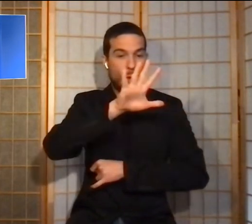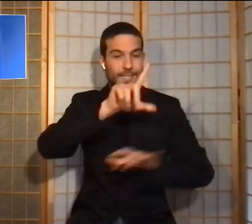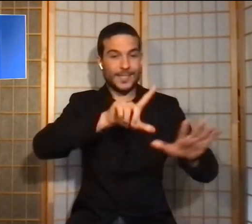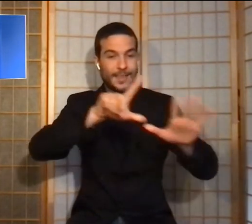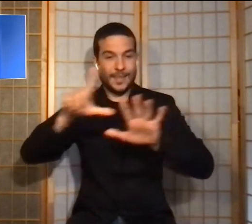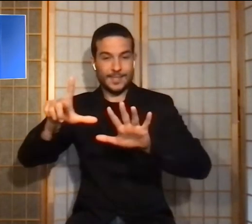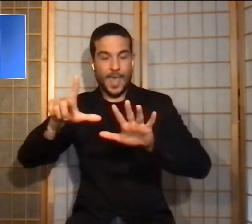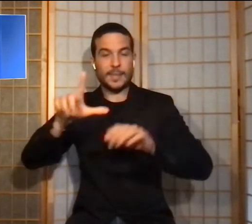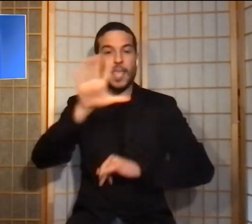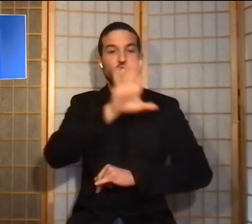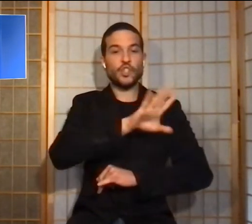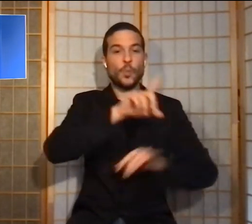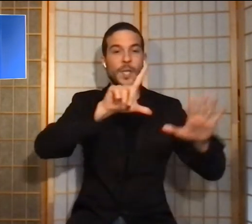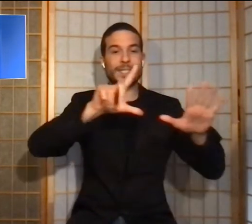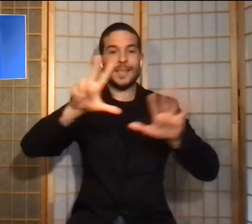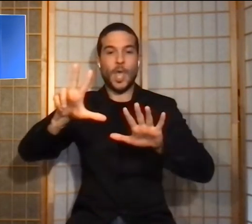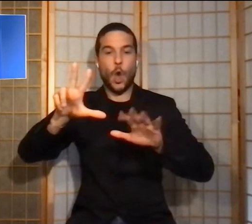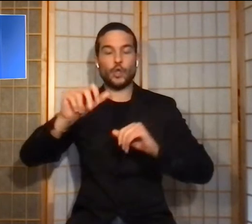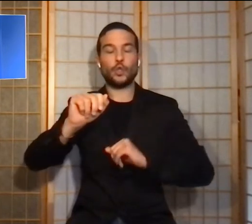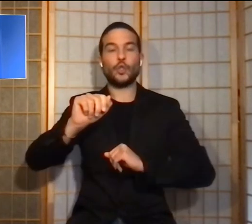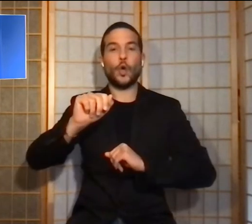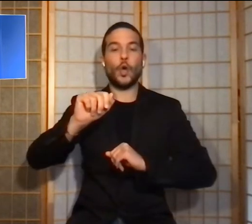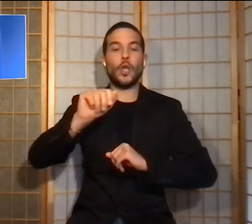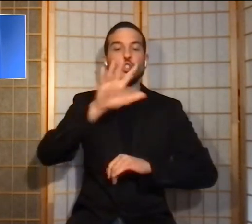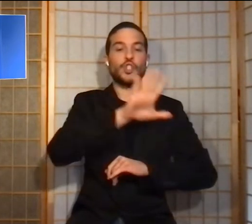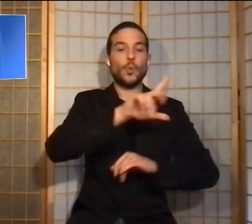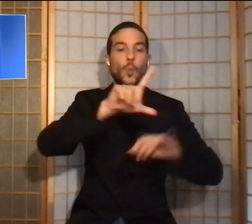578, 579.